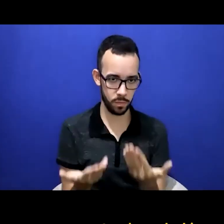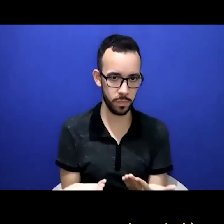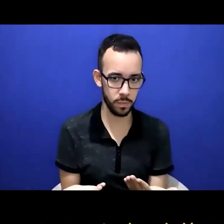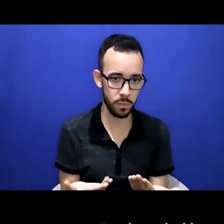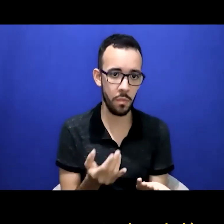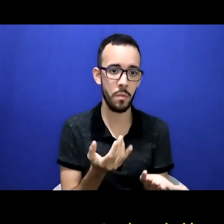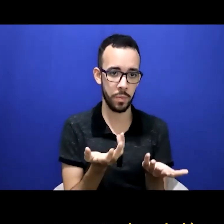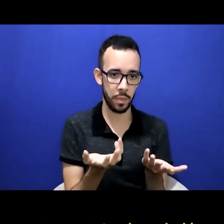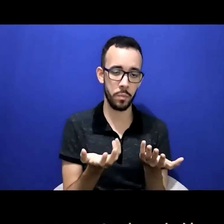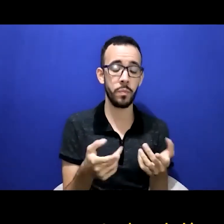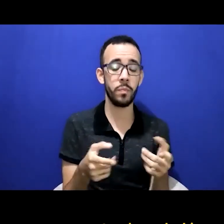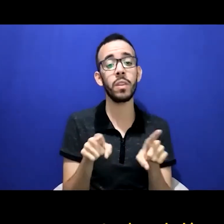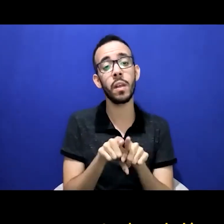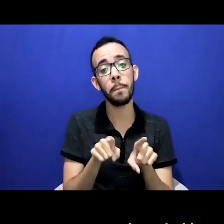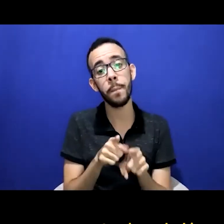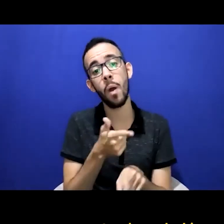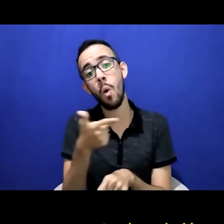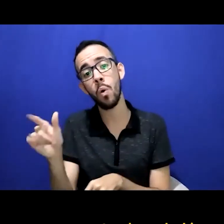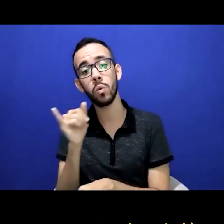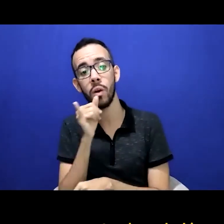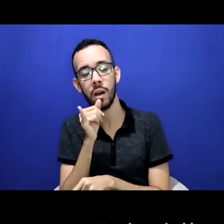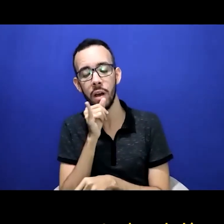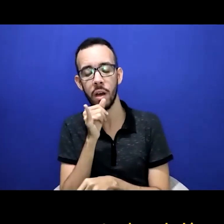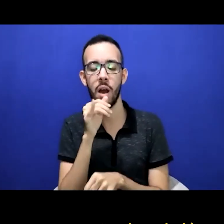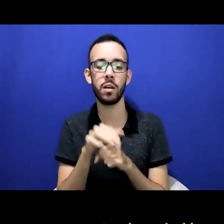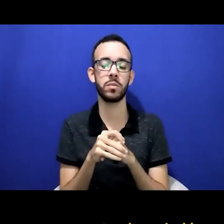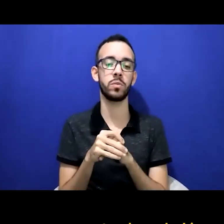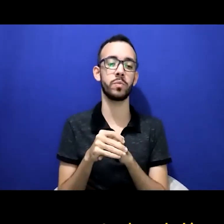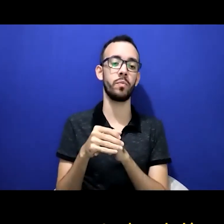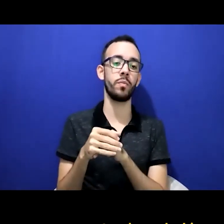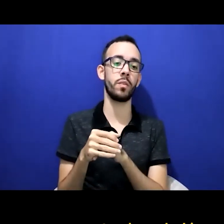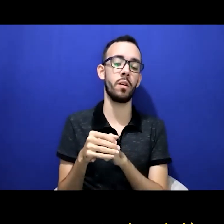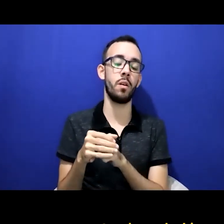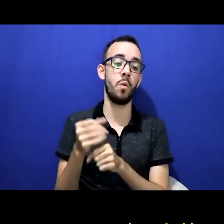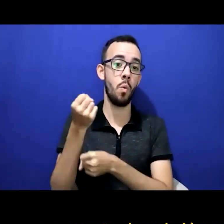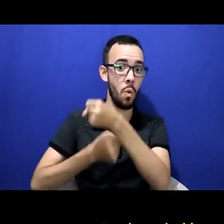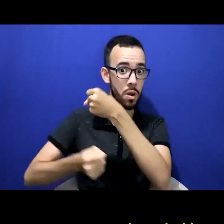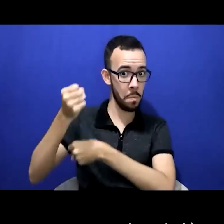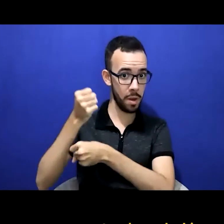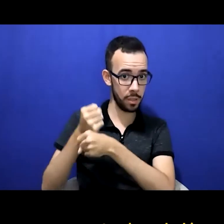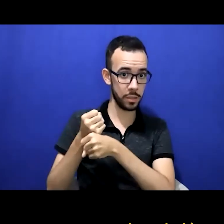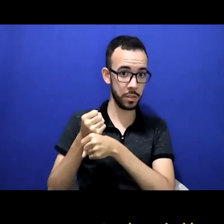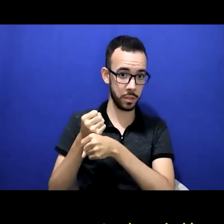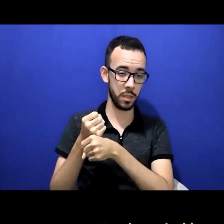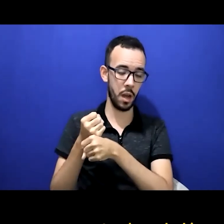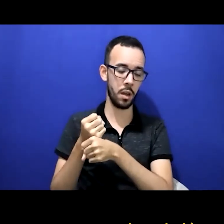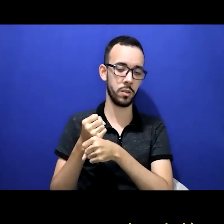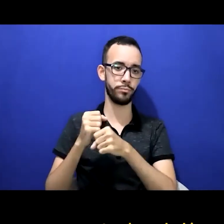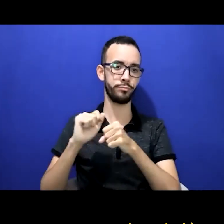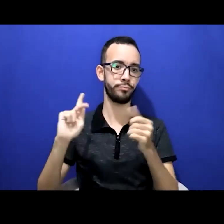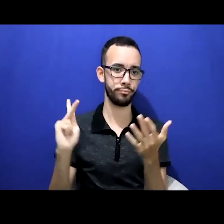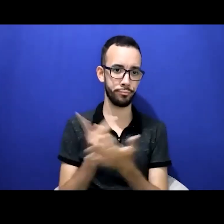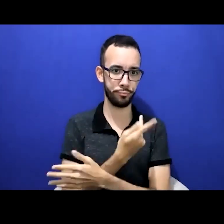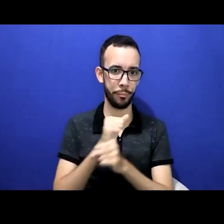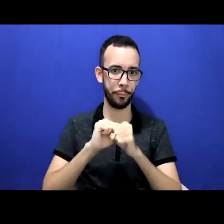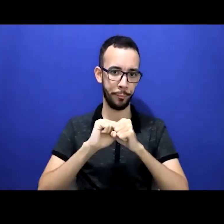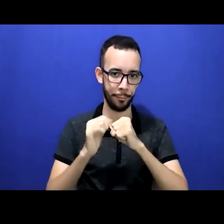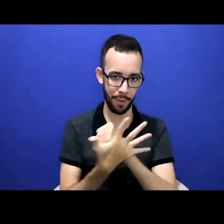pensar nisso antes e tentar trazer essa equidade para a sua apresentação.